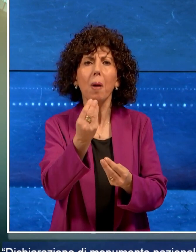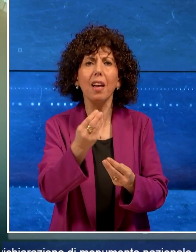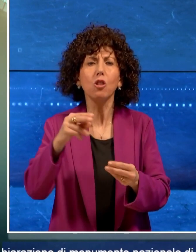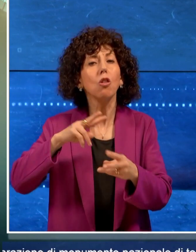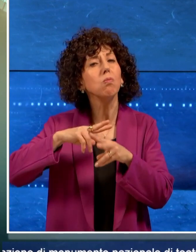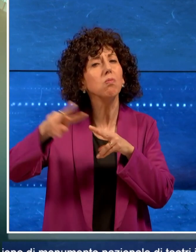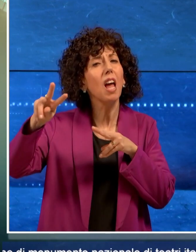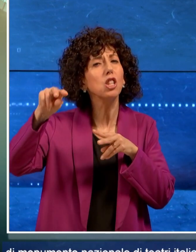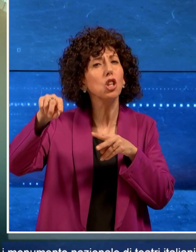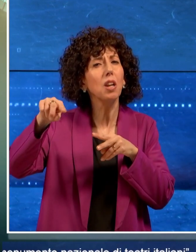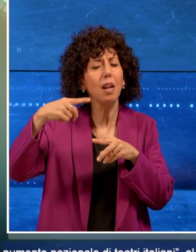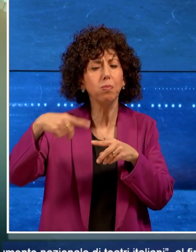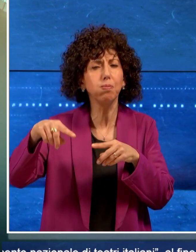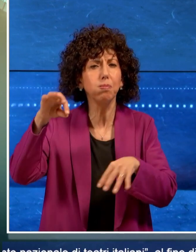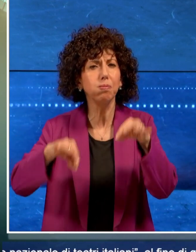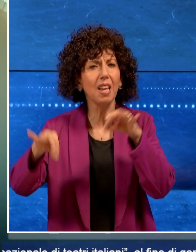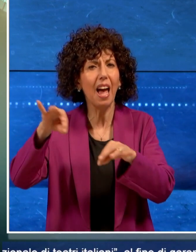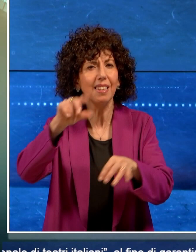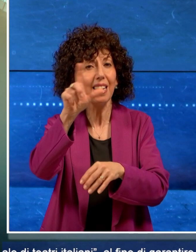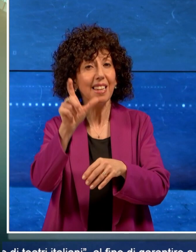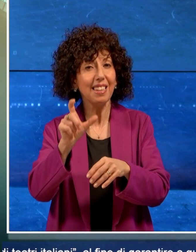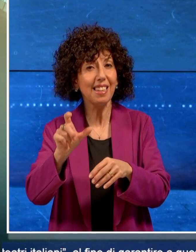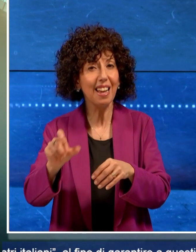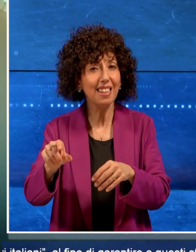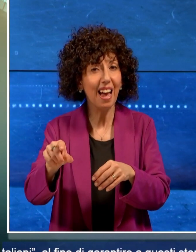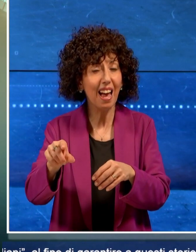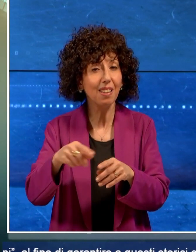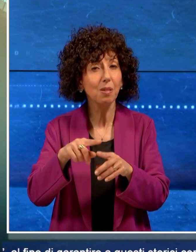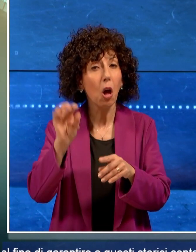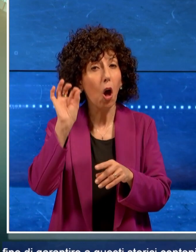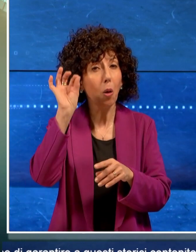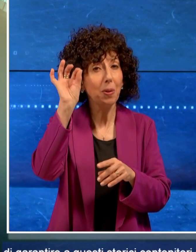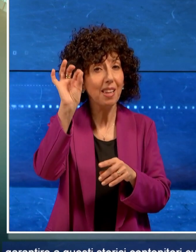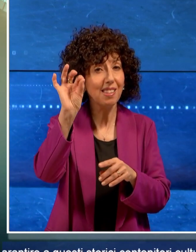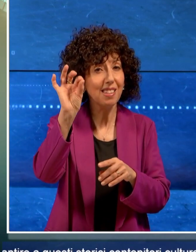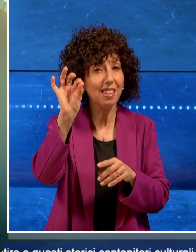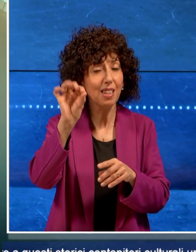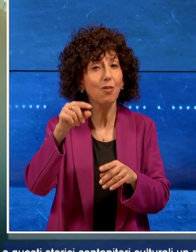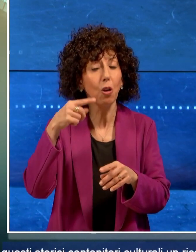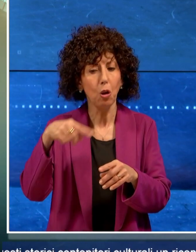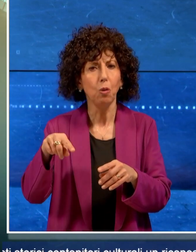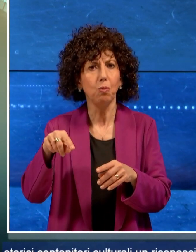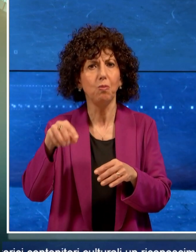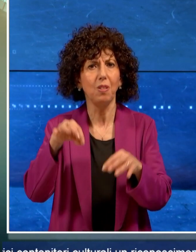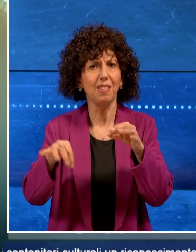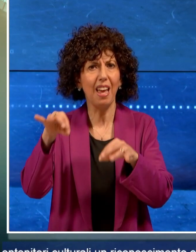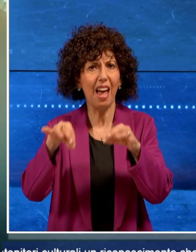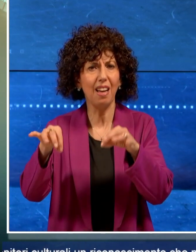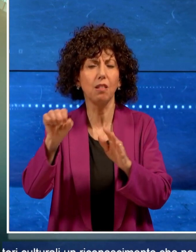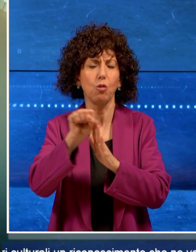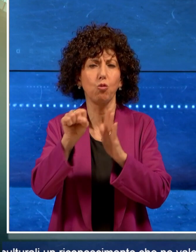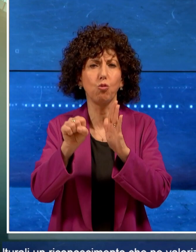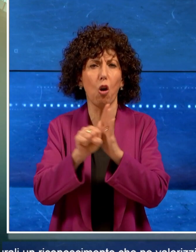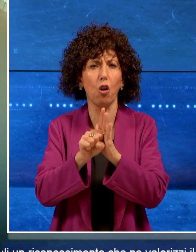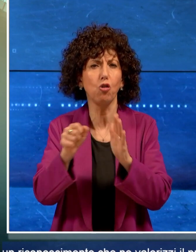Nazionale di Teatri Italiani al fine di garantire a questi storici contenitori